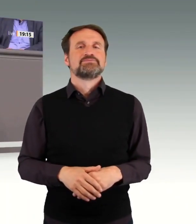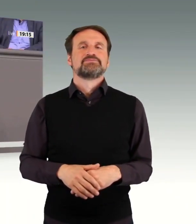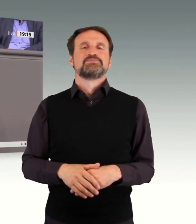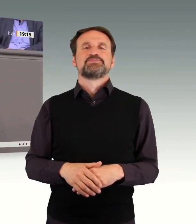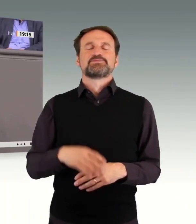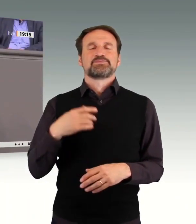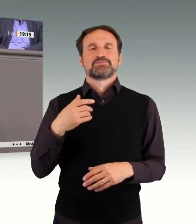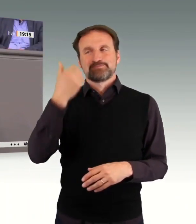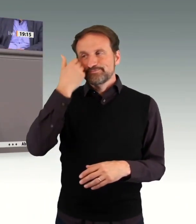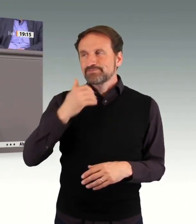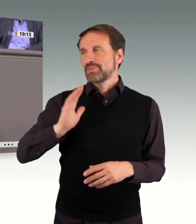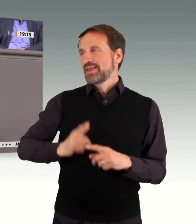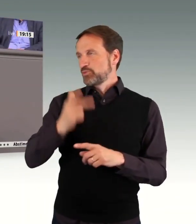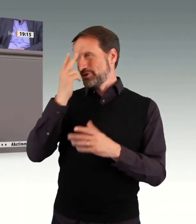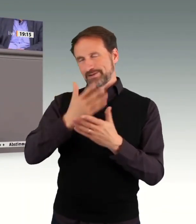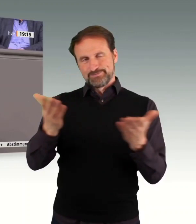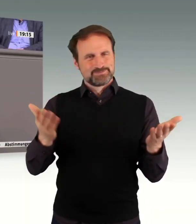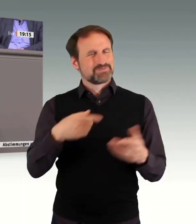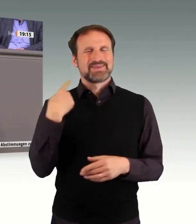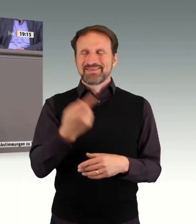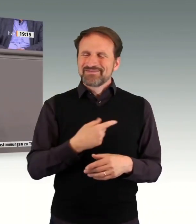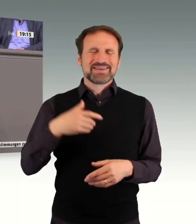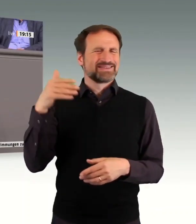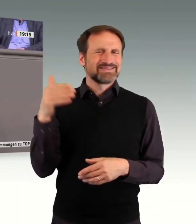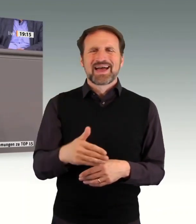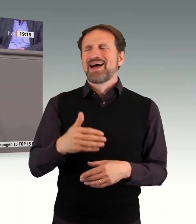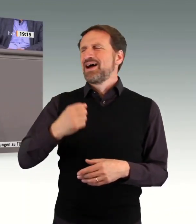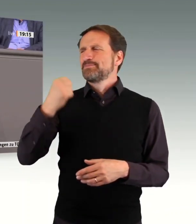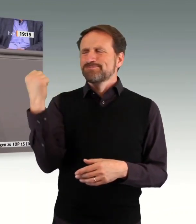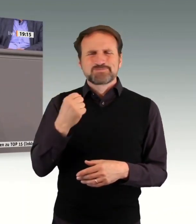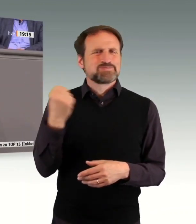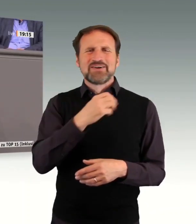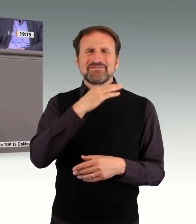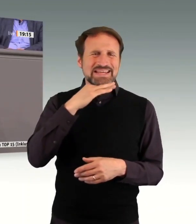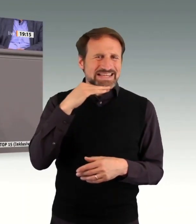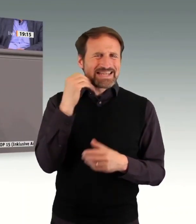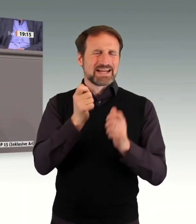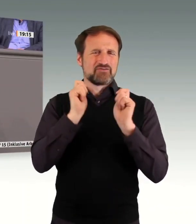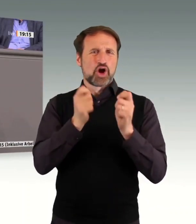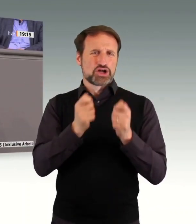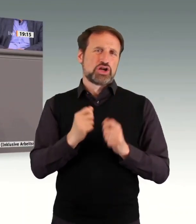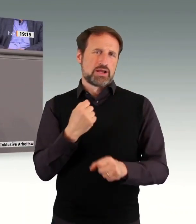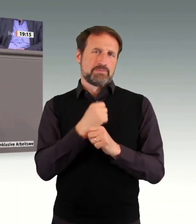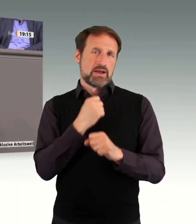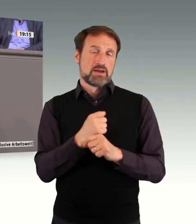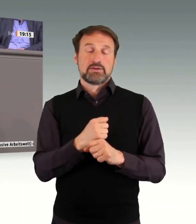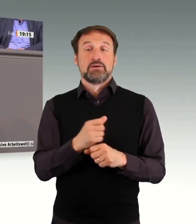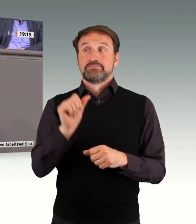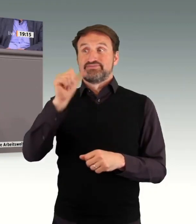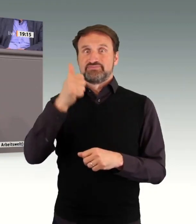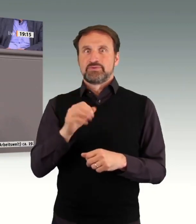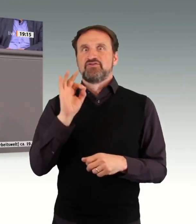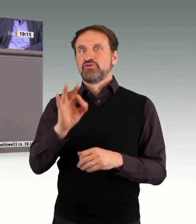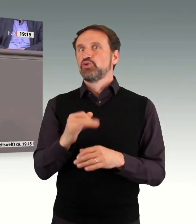wir haben jede Menge Vorschläge gemacht, insbesondere bei der beruflichen